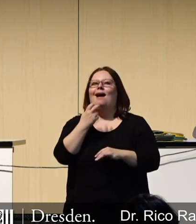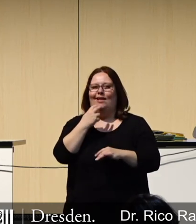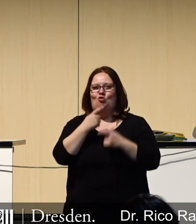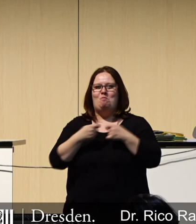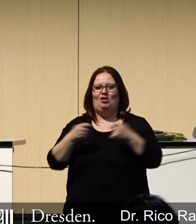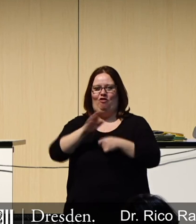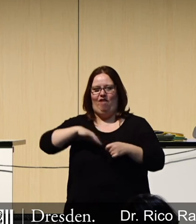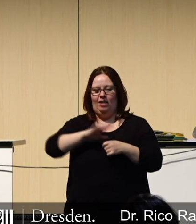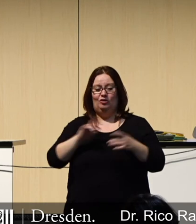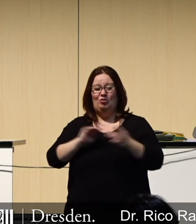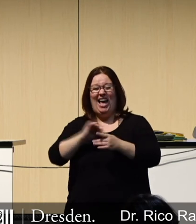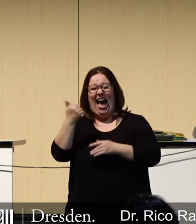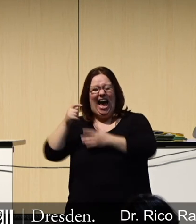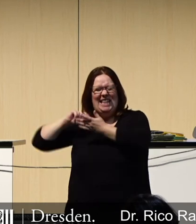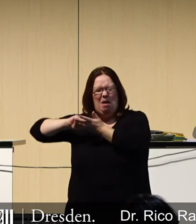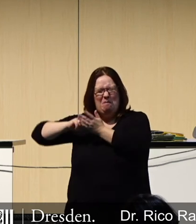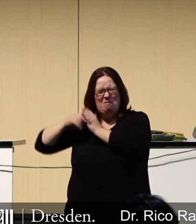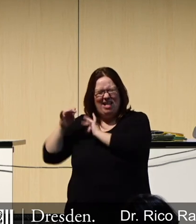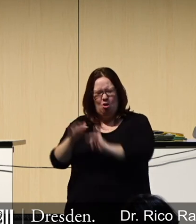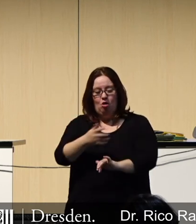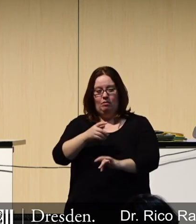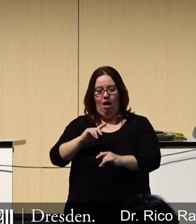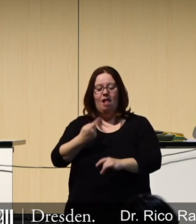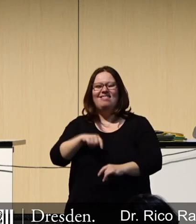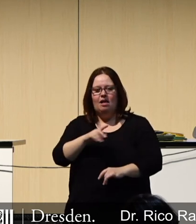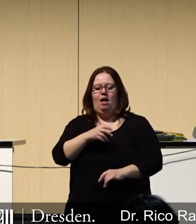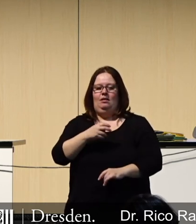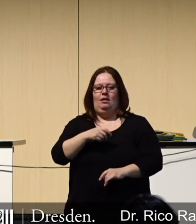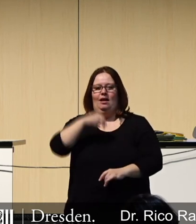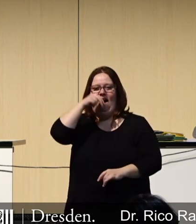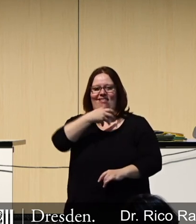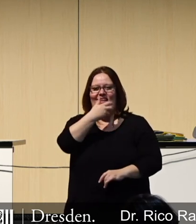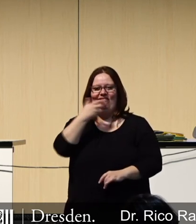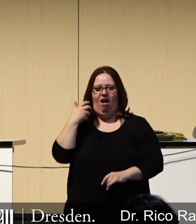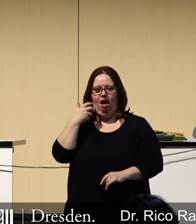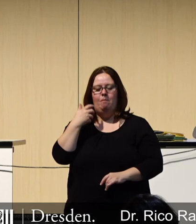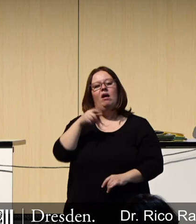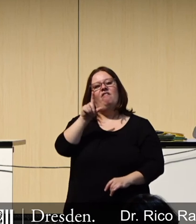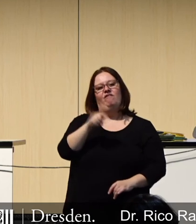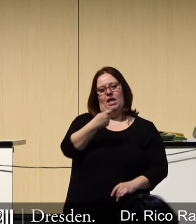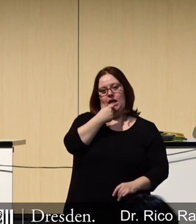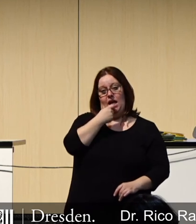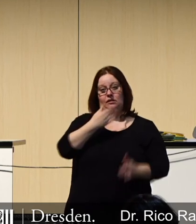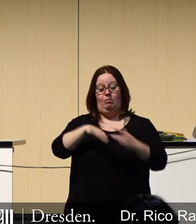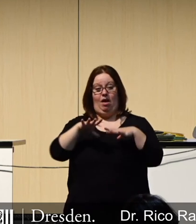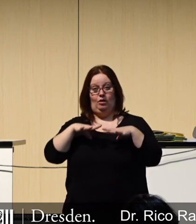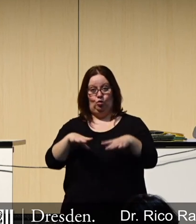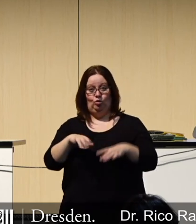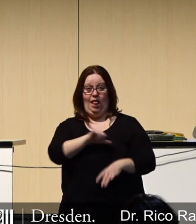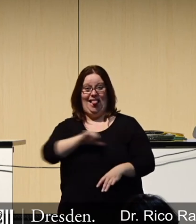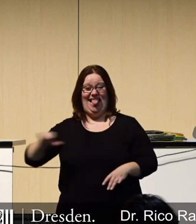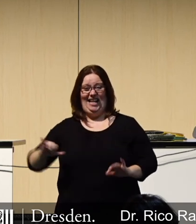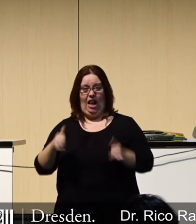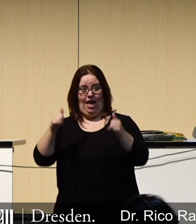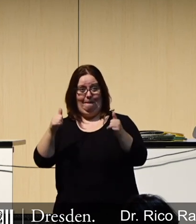Feldern aussetzt, die eine Million Mal so stark sind, dann erwärmen sich die Ratten. Sie essen weniger, werden gesünder, leben länger.